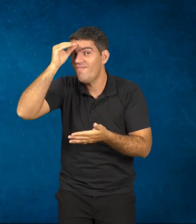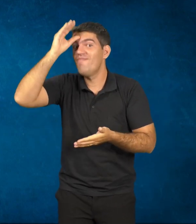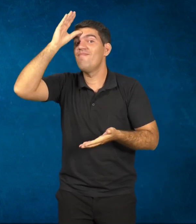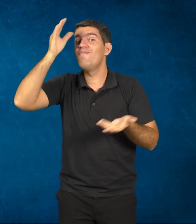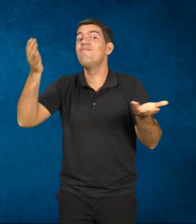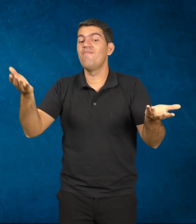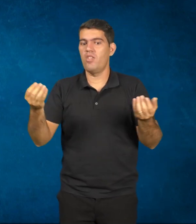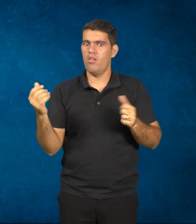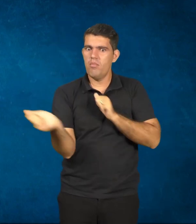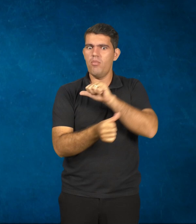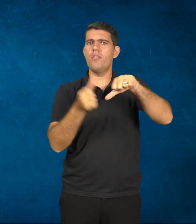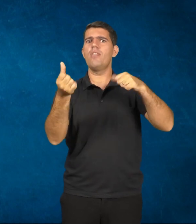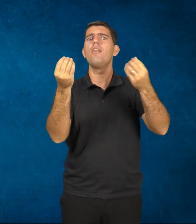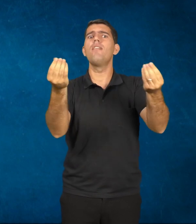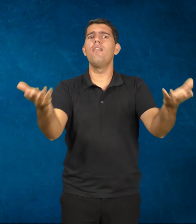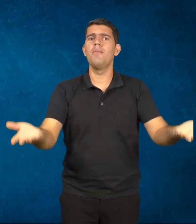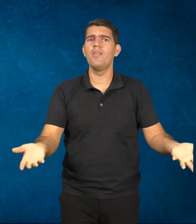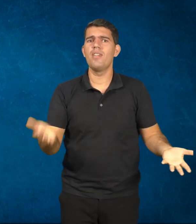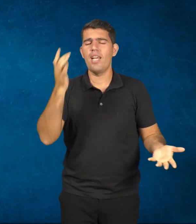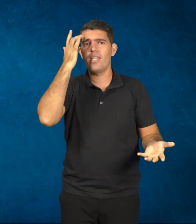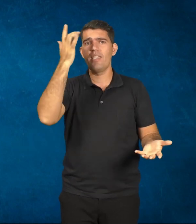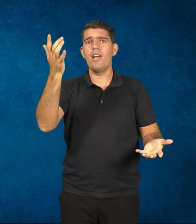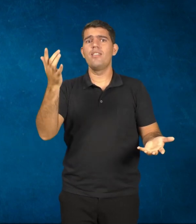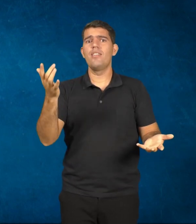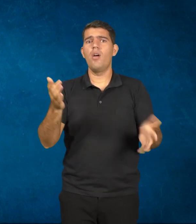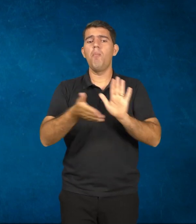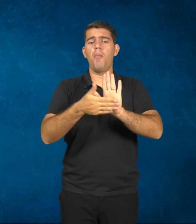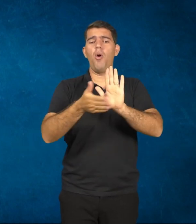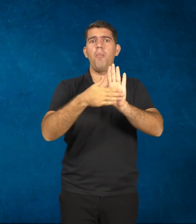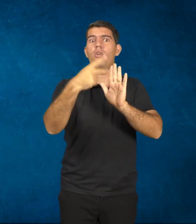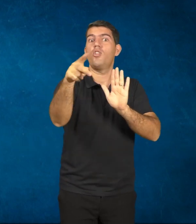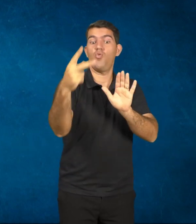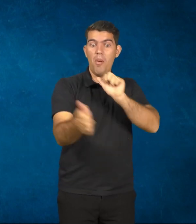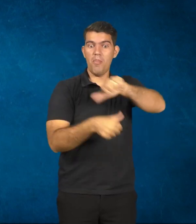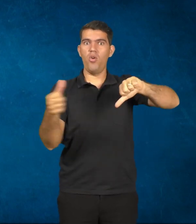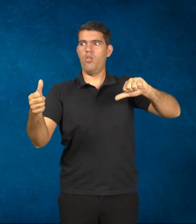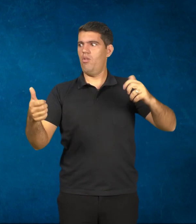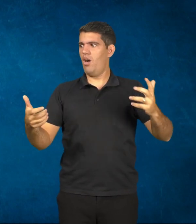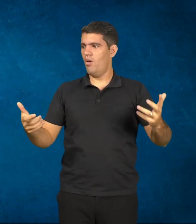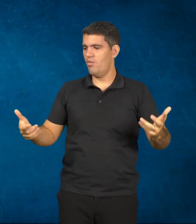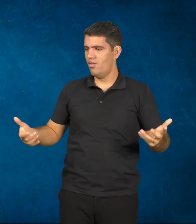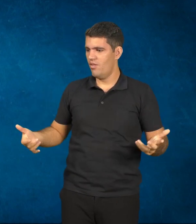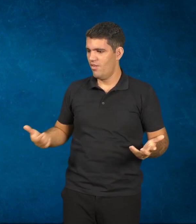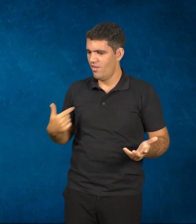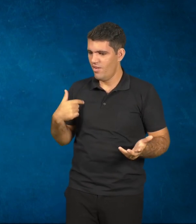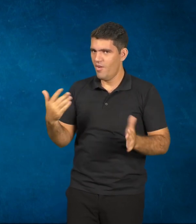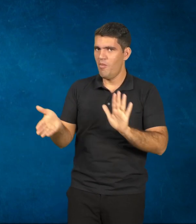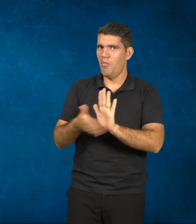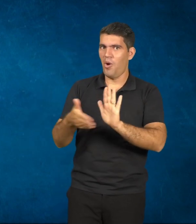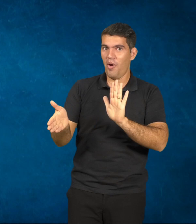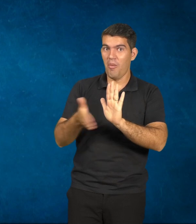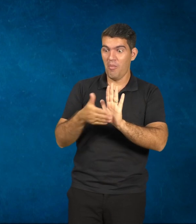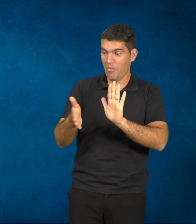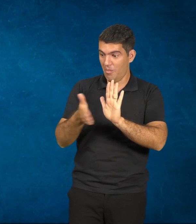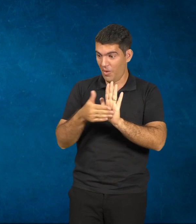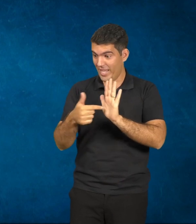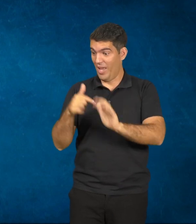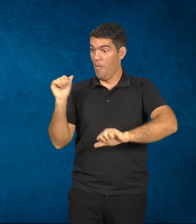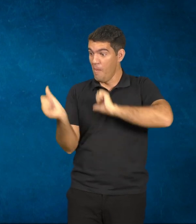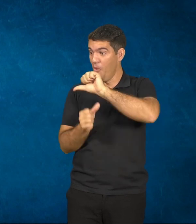reverter isso de fato? Quero saber alguma proposta sua para reverter isso. Olha, caramba, é uma proposta minha para reverter isso.